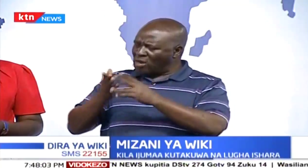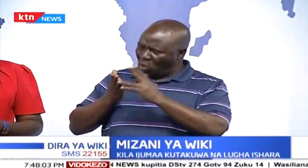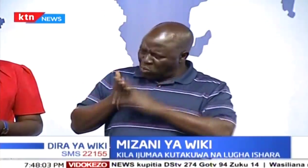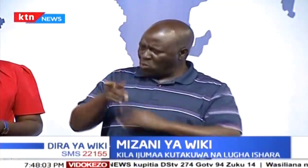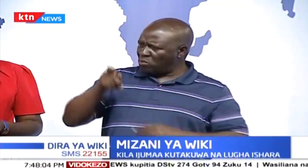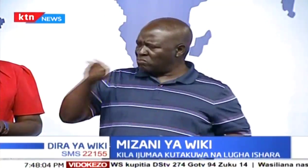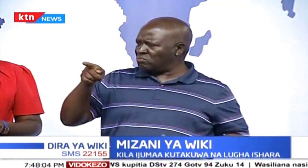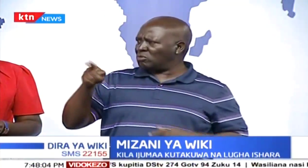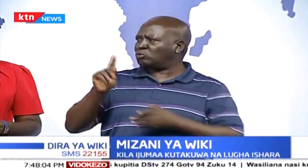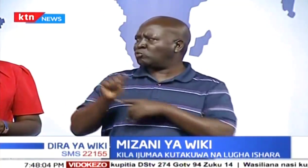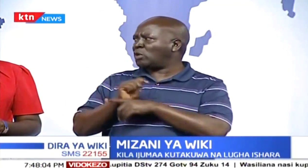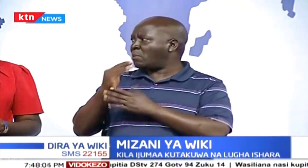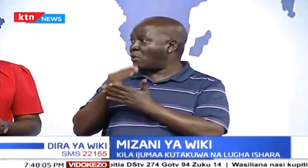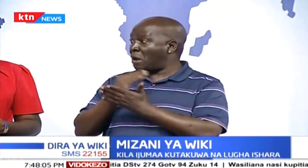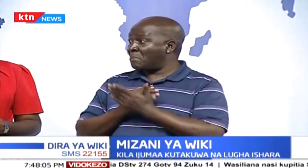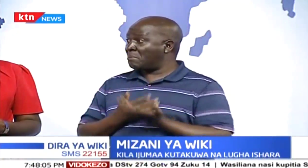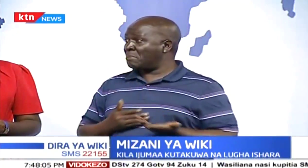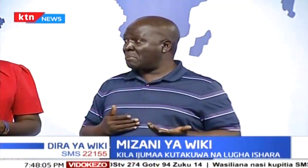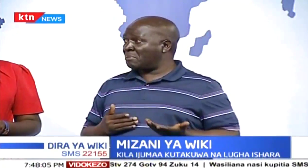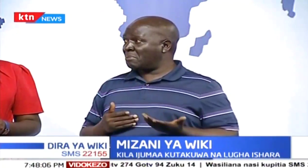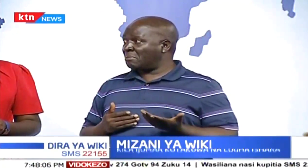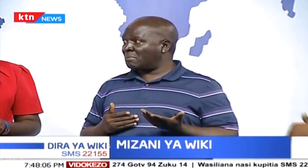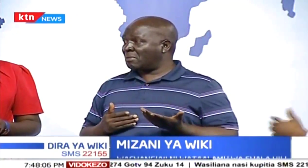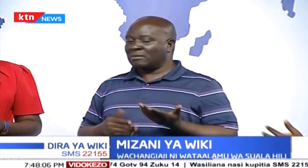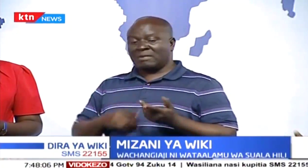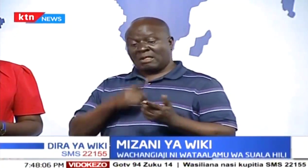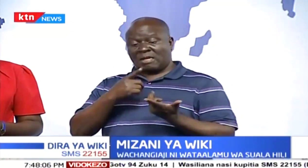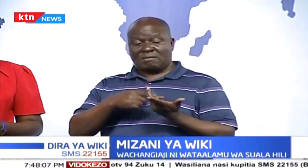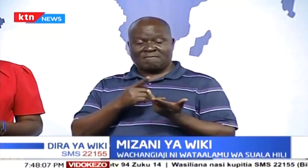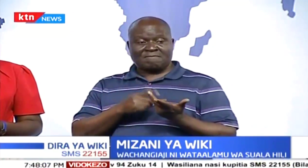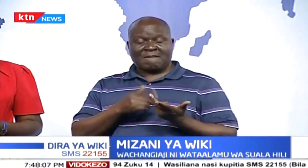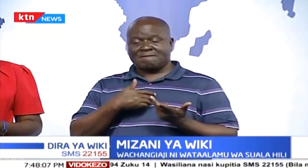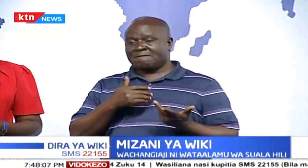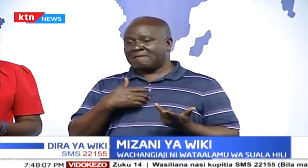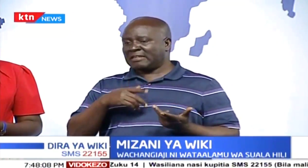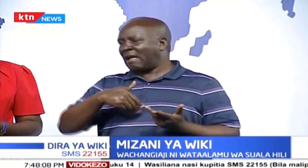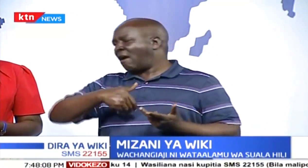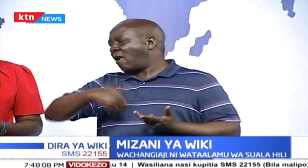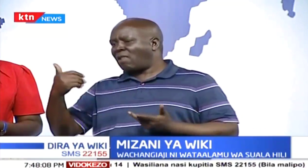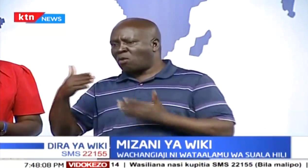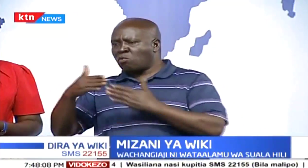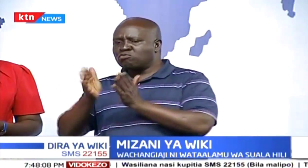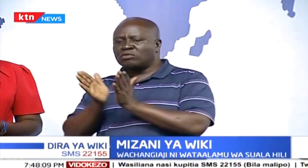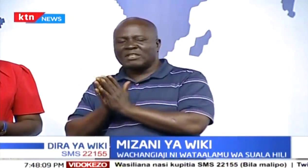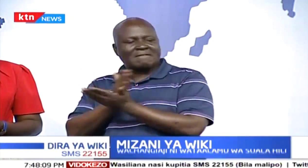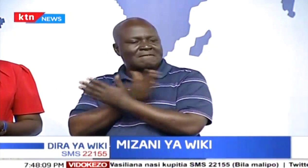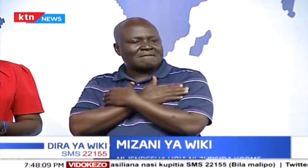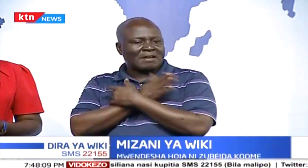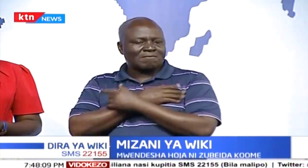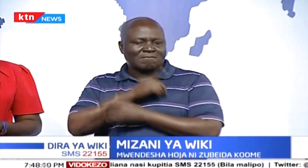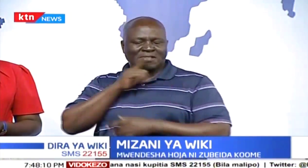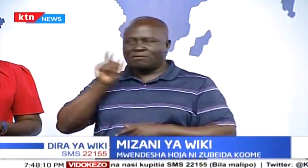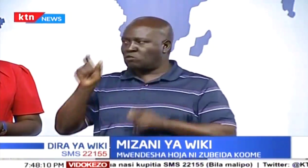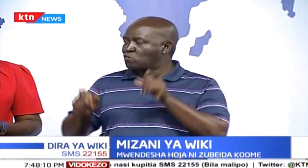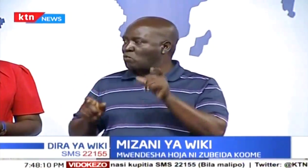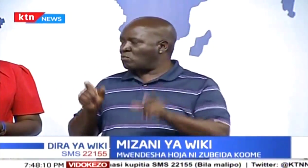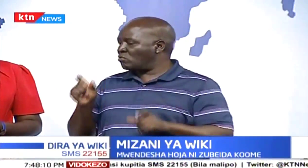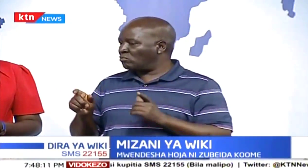utamaduni inawazuia. Wanasema apana, hii siwe yangu, siwezi ikuwa. Alafu ya pili pia,